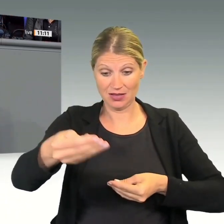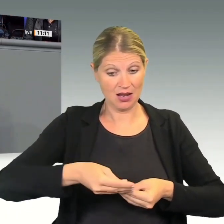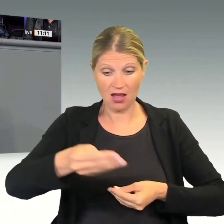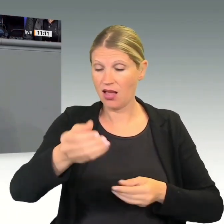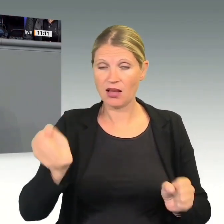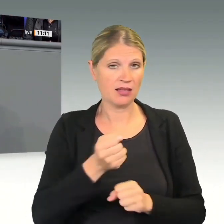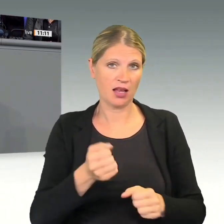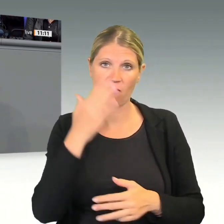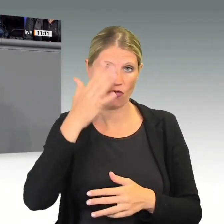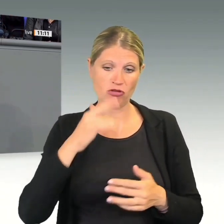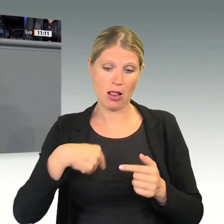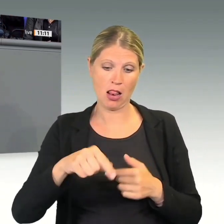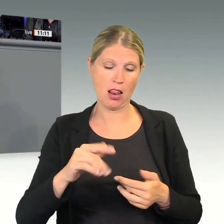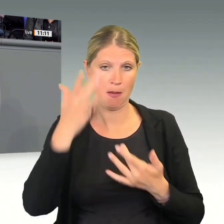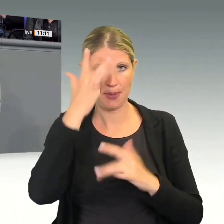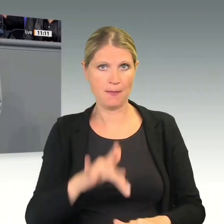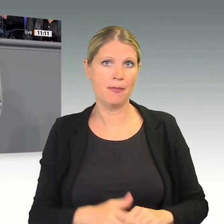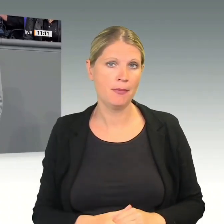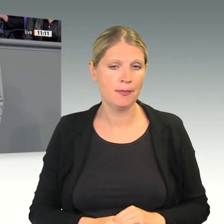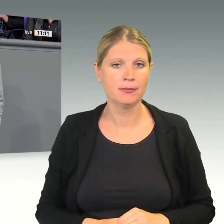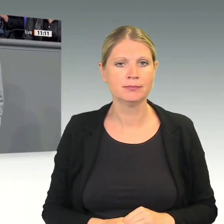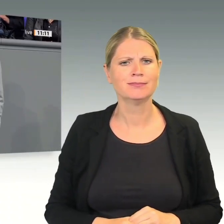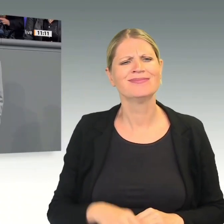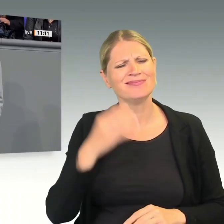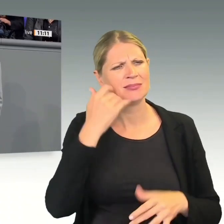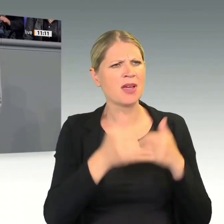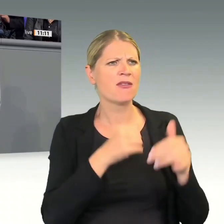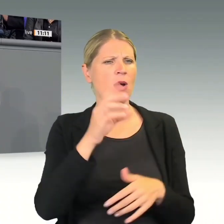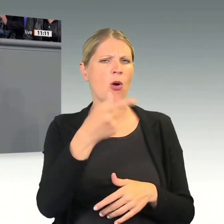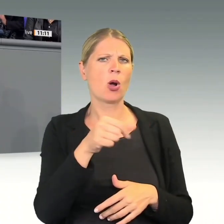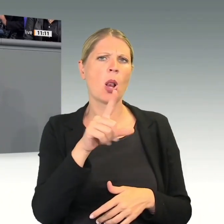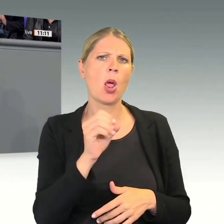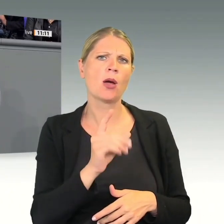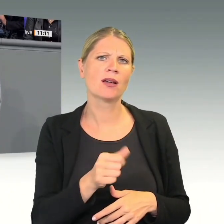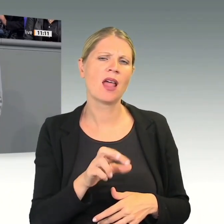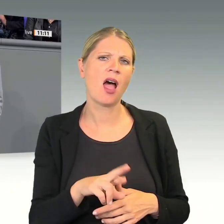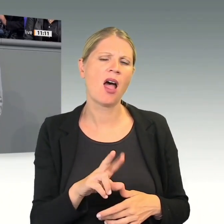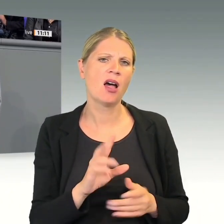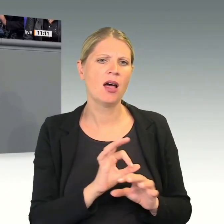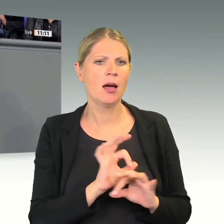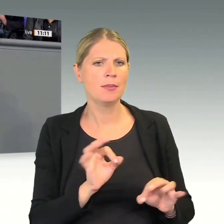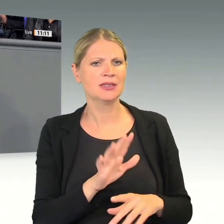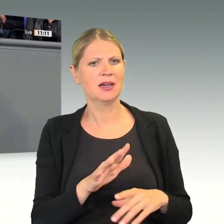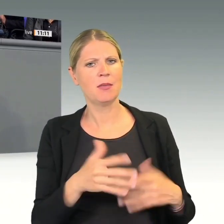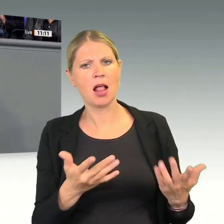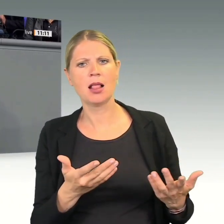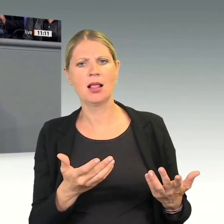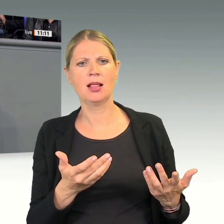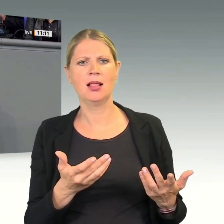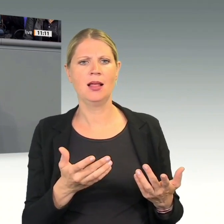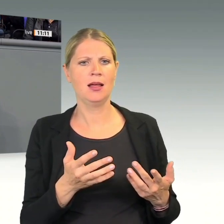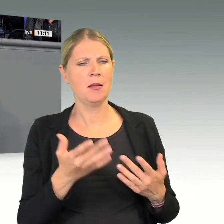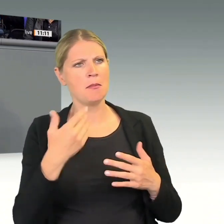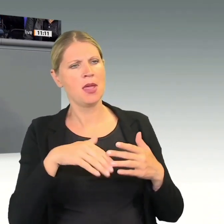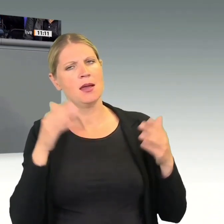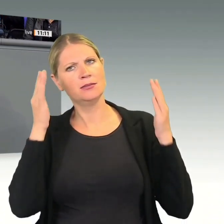Sie haben ja definiert an die Ampelkoalition, Sie sollten endlich mal wieder quasi im Sinne von Deutschland handeln.